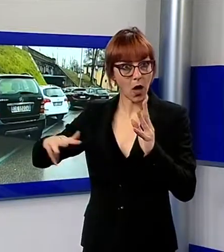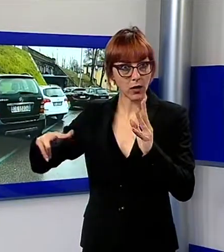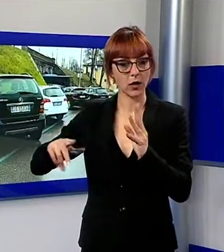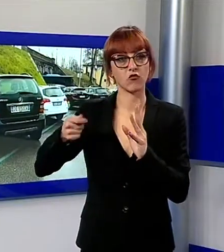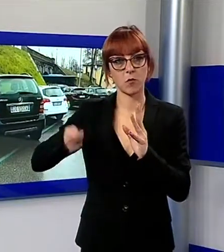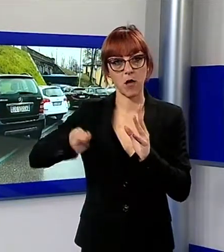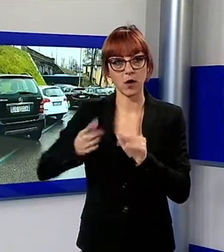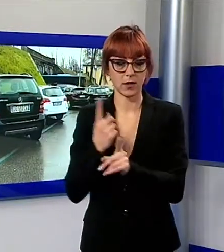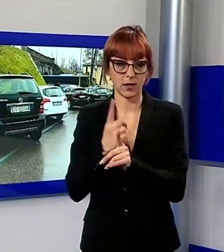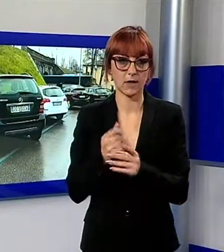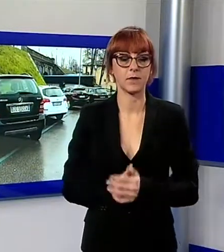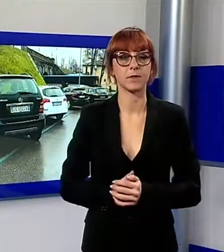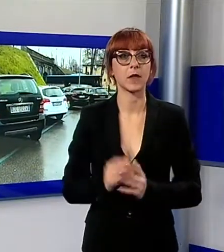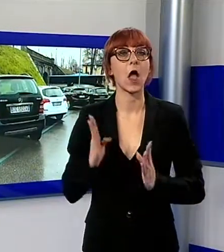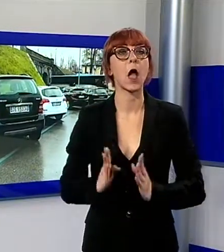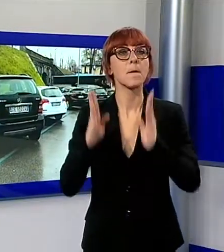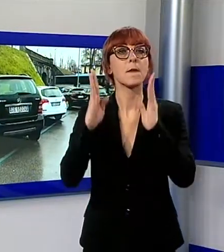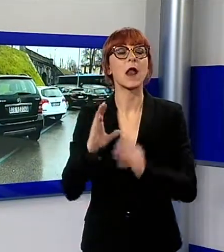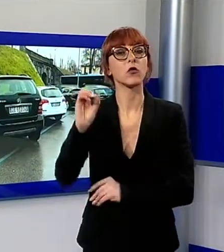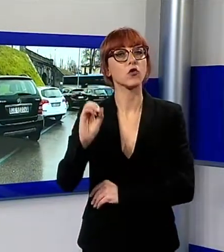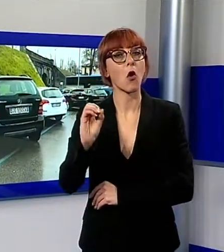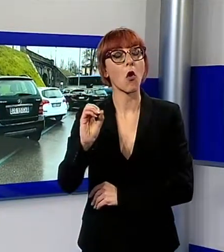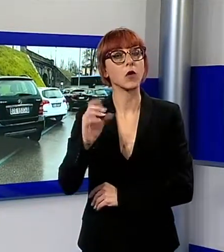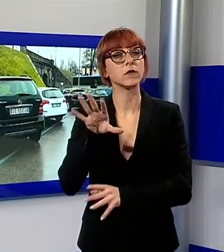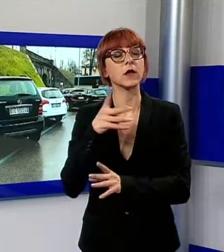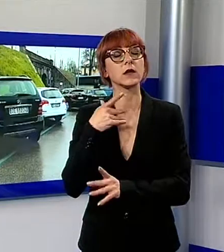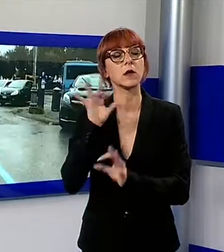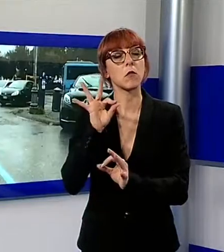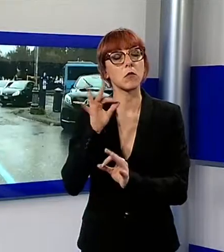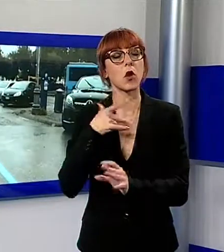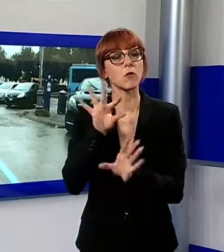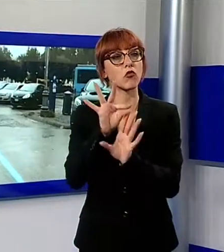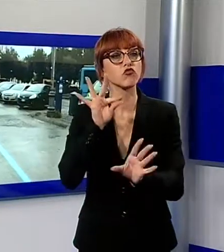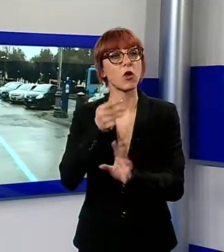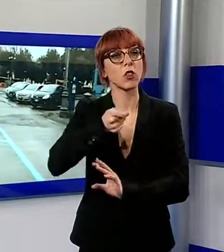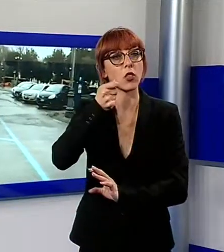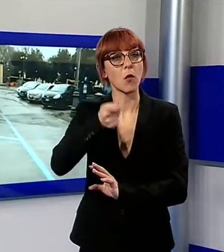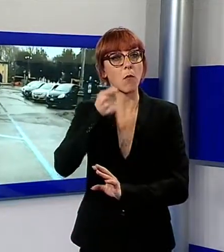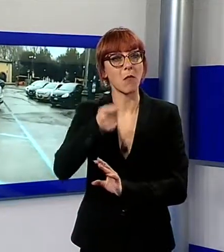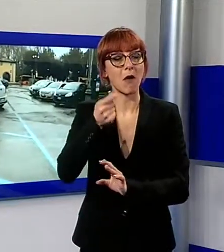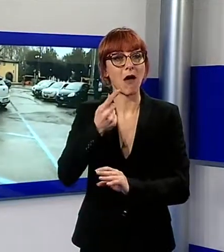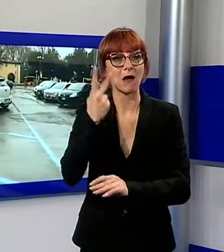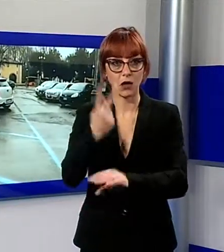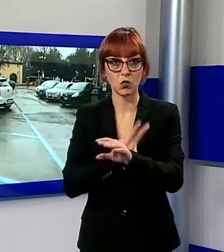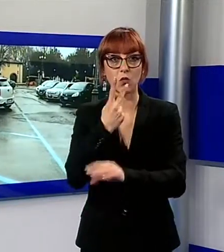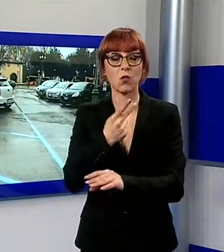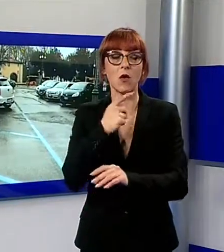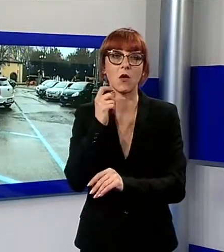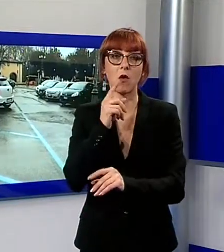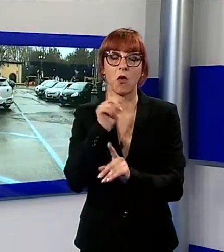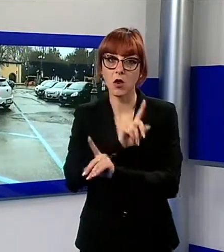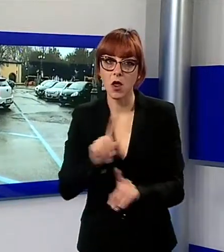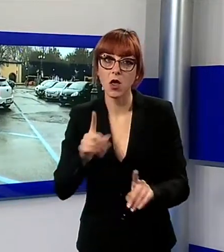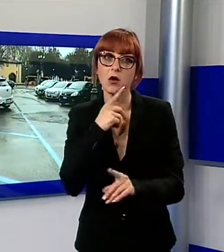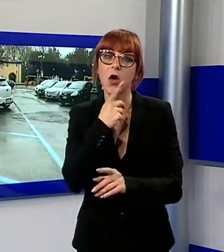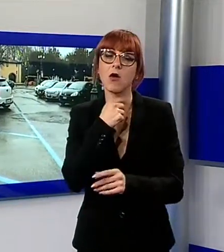prima i parcometri in città, come si legge nella delibera, per incentivare l'accesso e la sosta nel centro storico e per contribuire